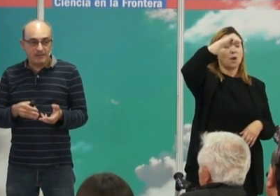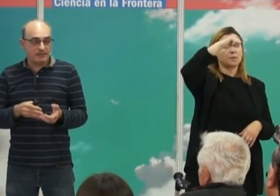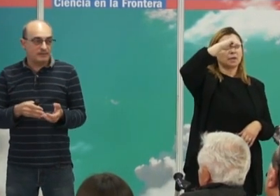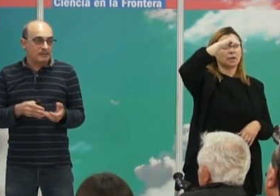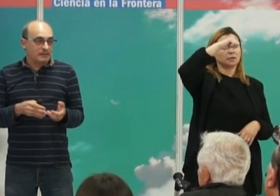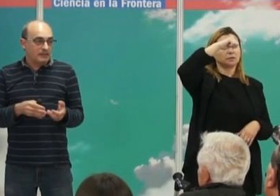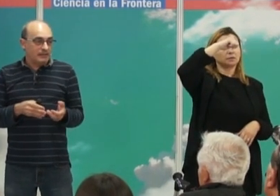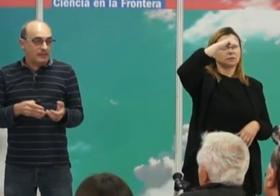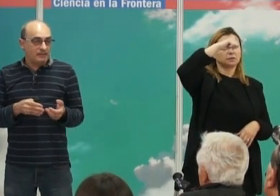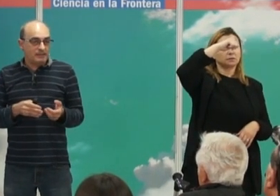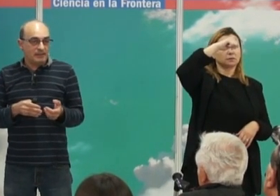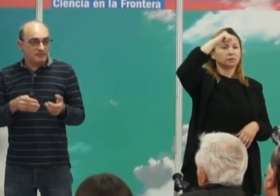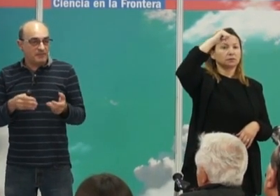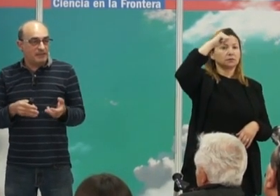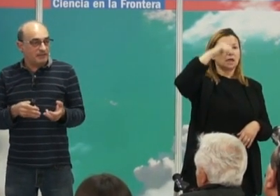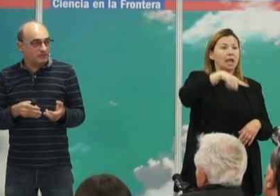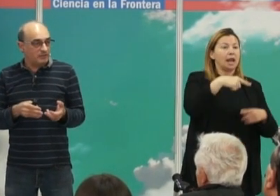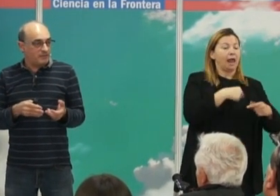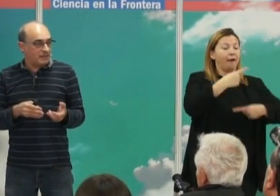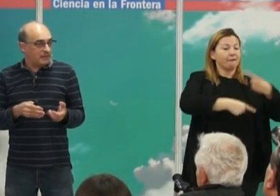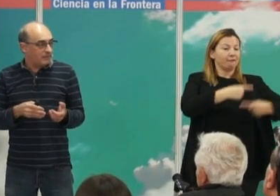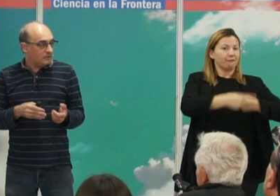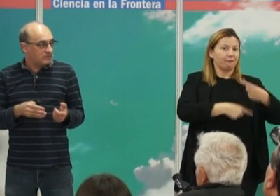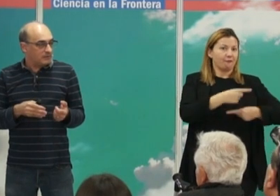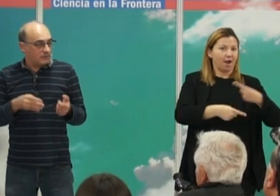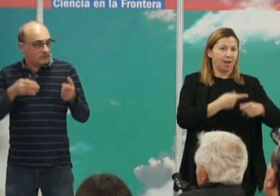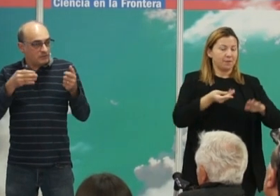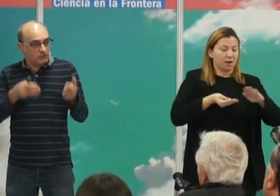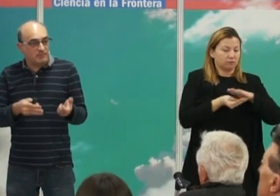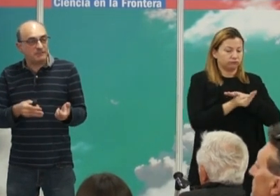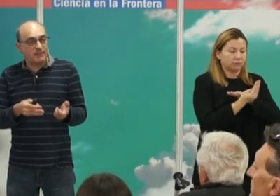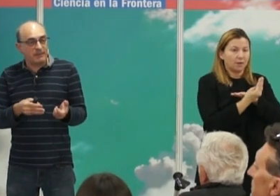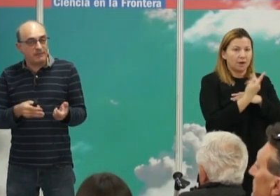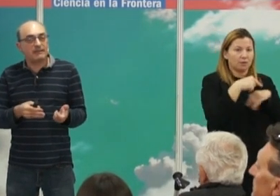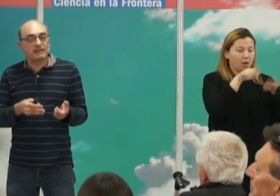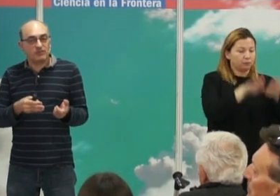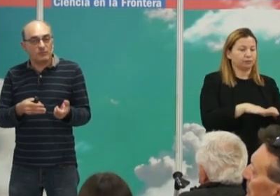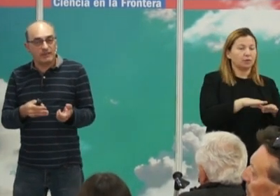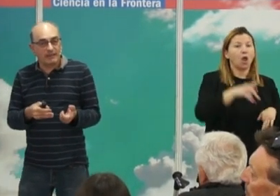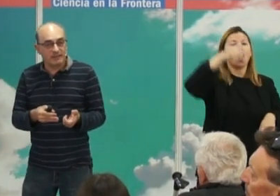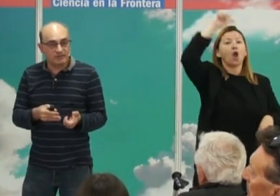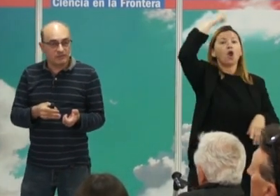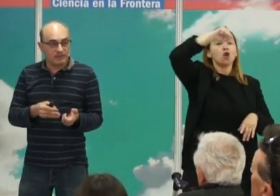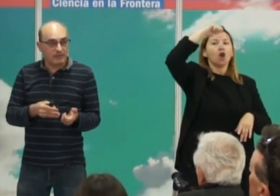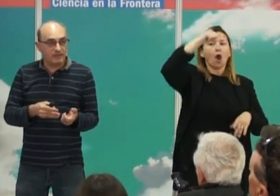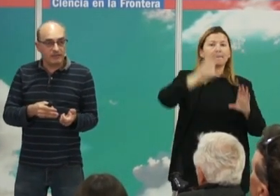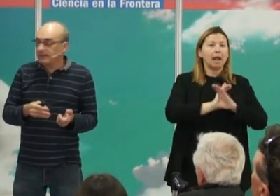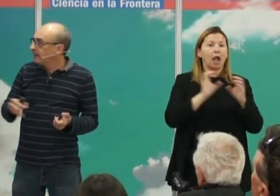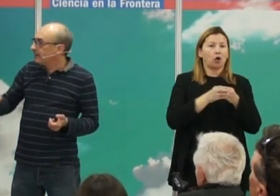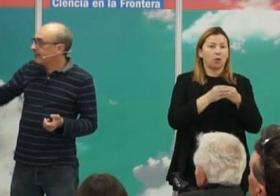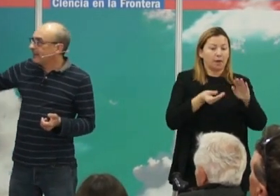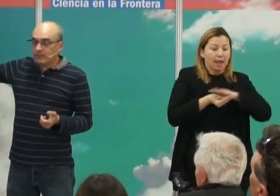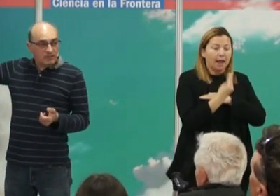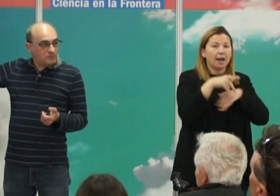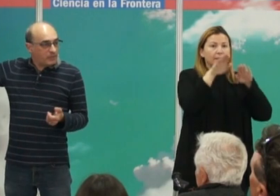permanecían en las familias donde habían nacido es decir los hombres permanecen en las comunidades donde nacen